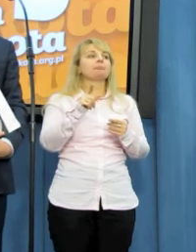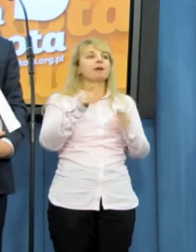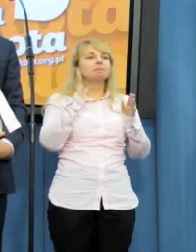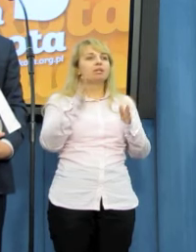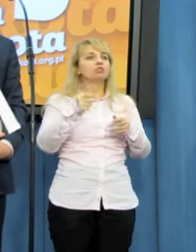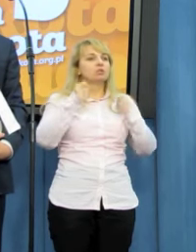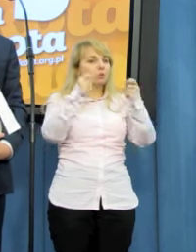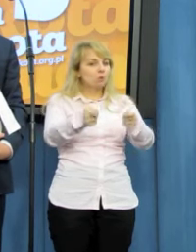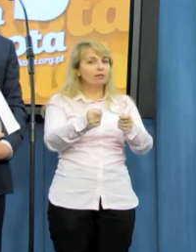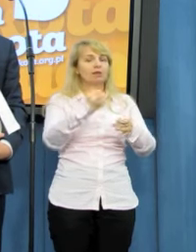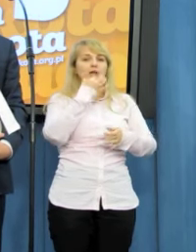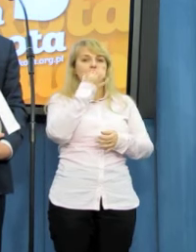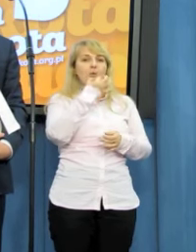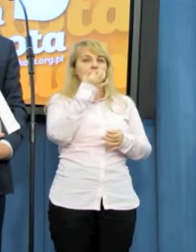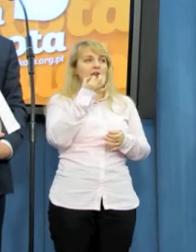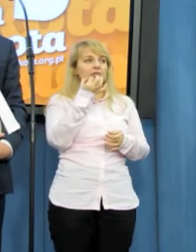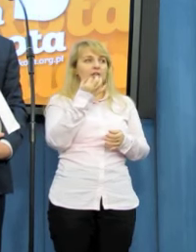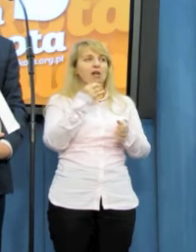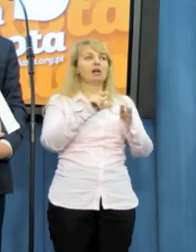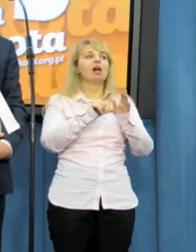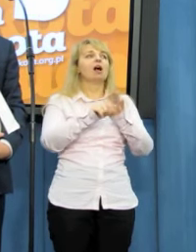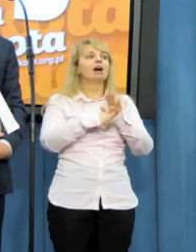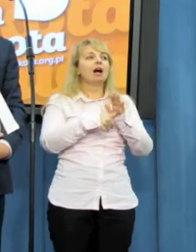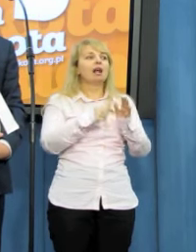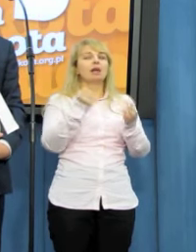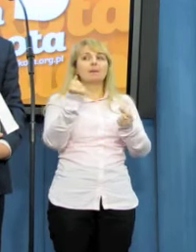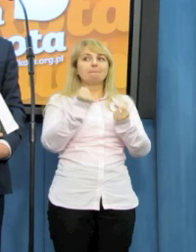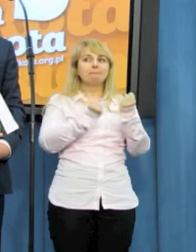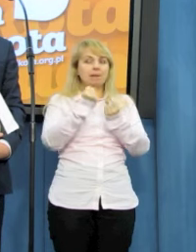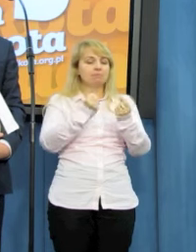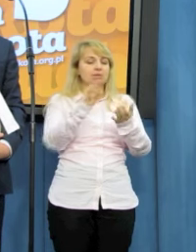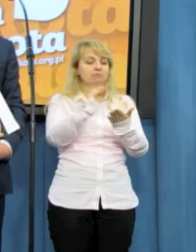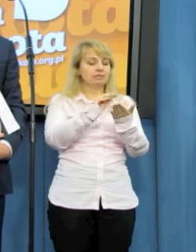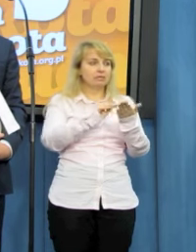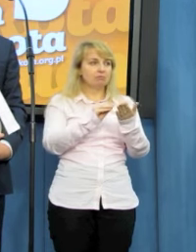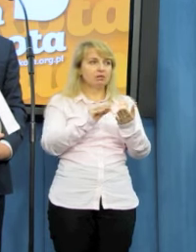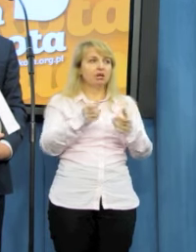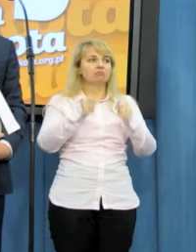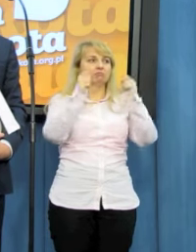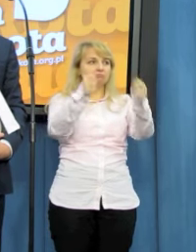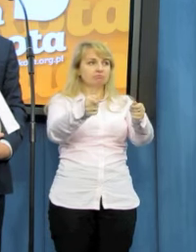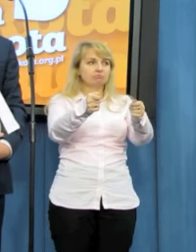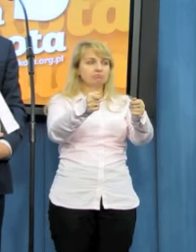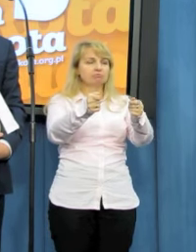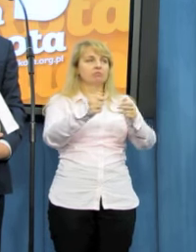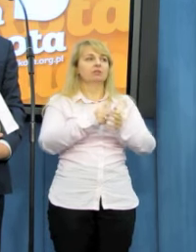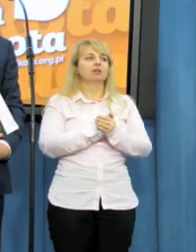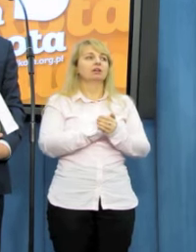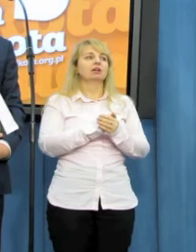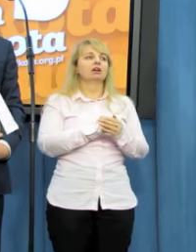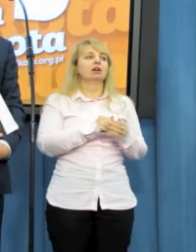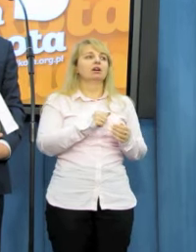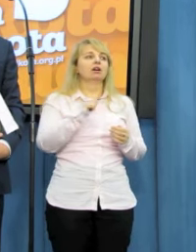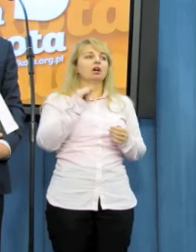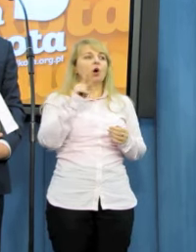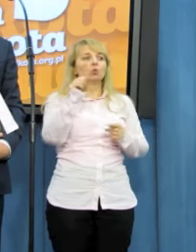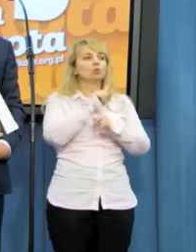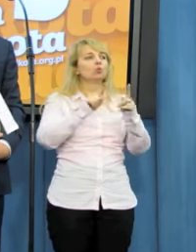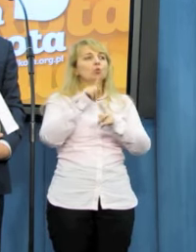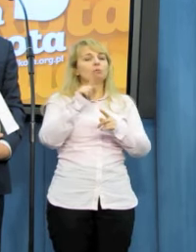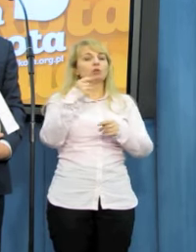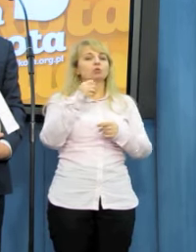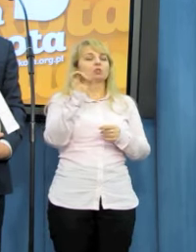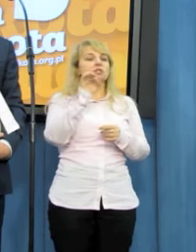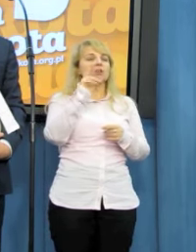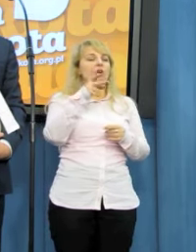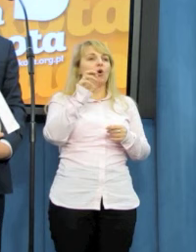poprawkę, ale o dostarczeniu pisemnej wersji tejże poprawki. Tłumaczą tak, Skoczońska powiedziała z trybuny,